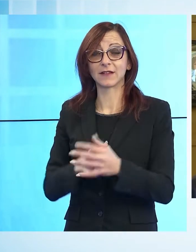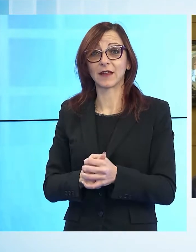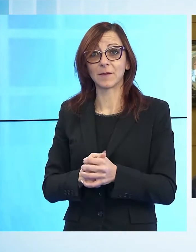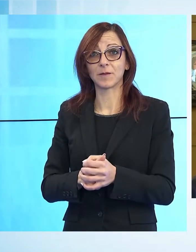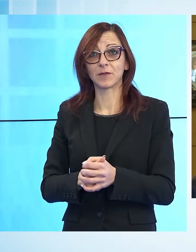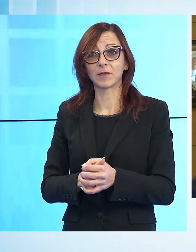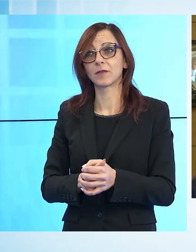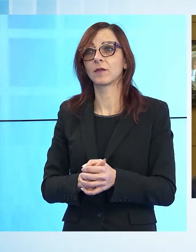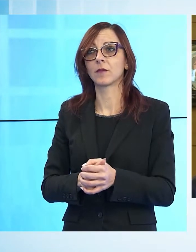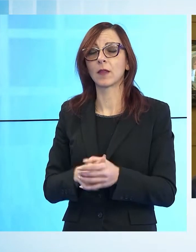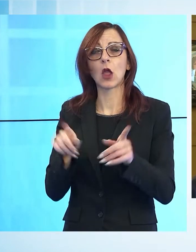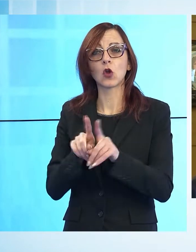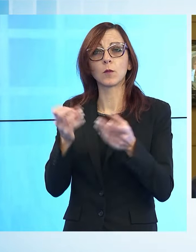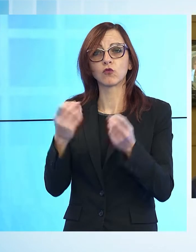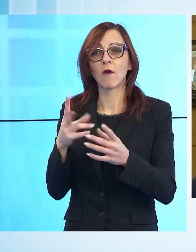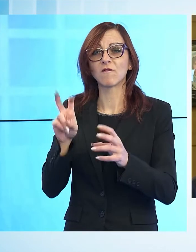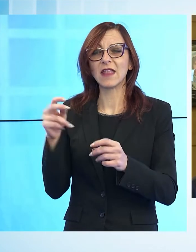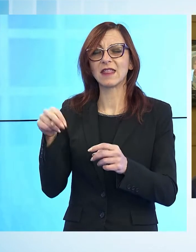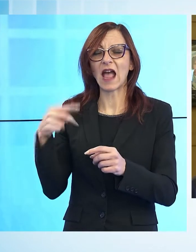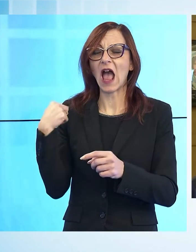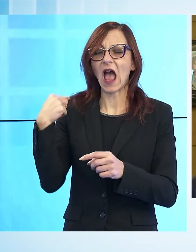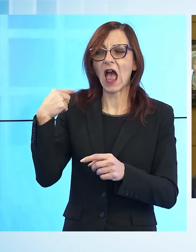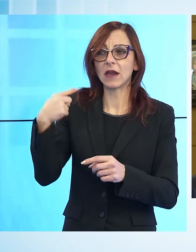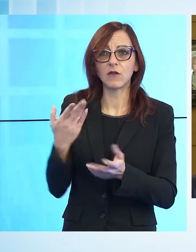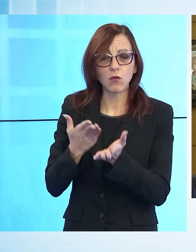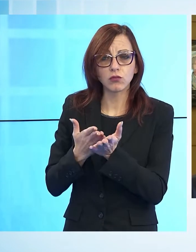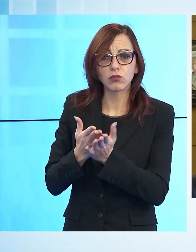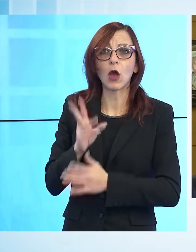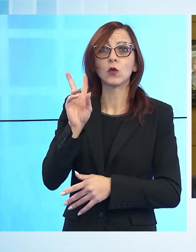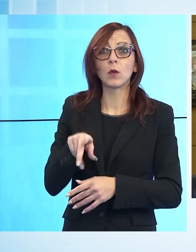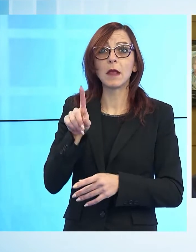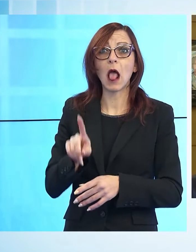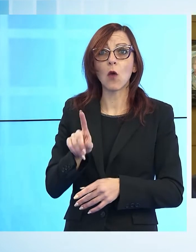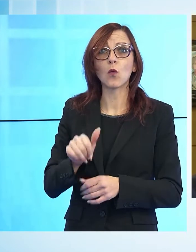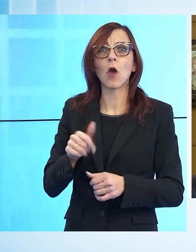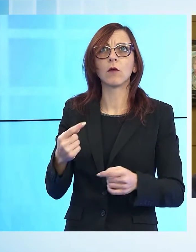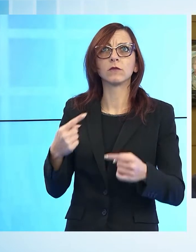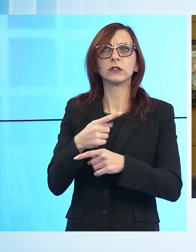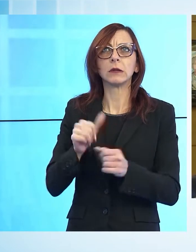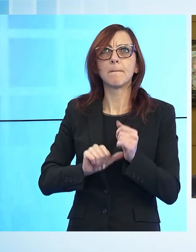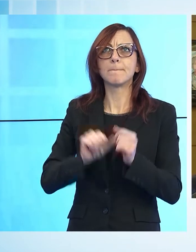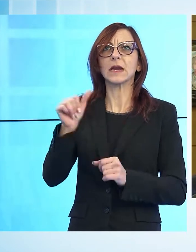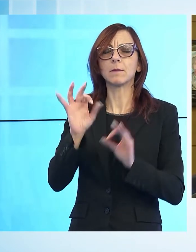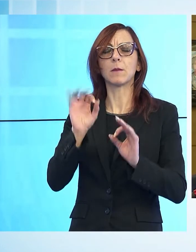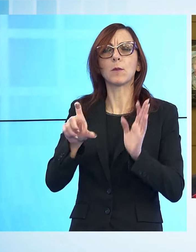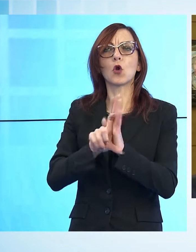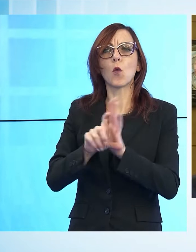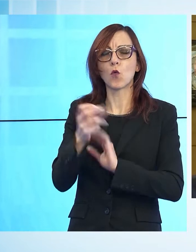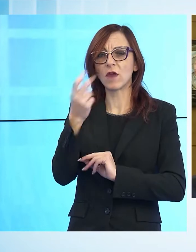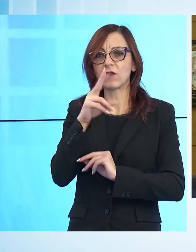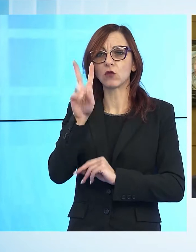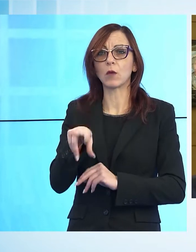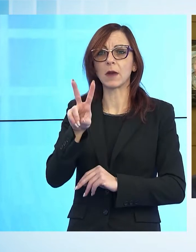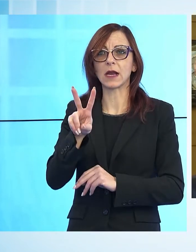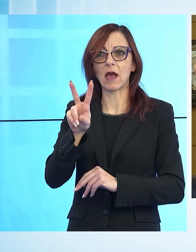vent'anni, dal 2001, anzi la prima manifestazione la fece il Comune di Firenze nel 2020,